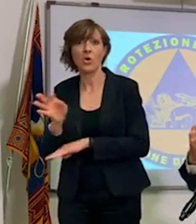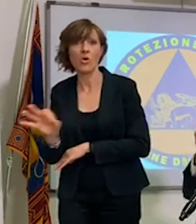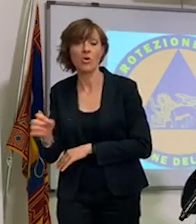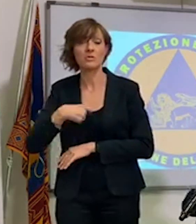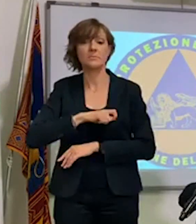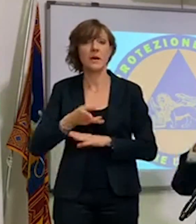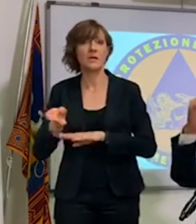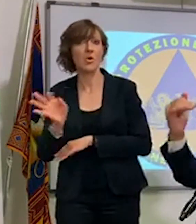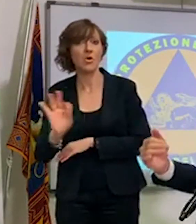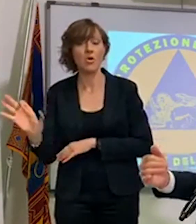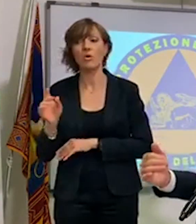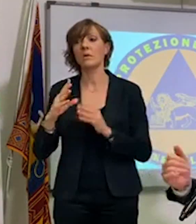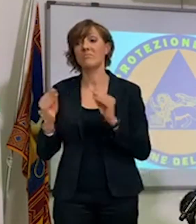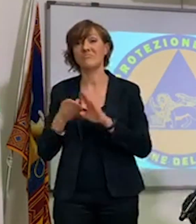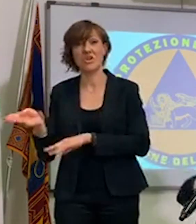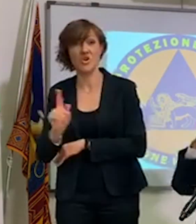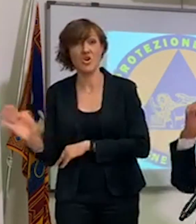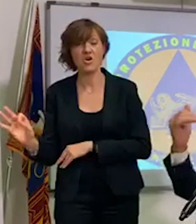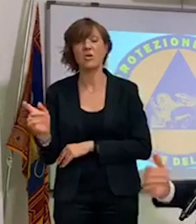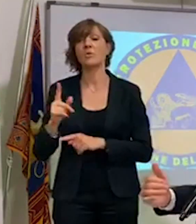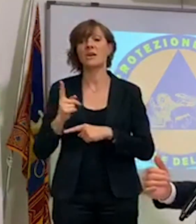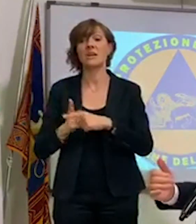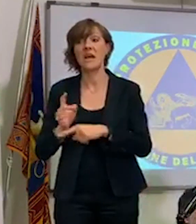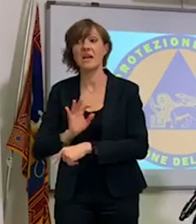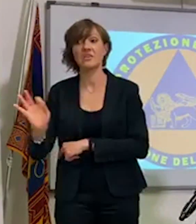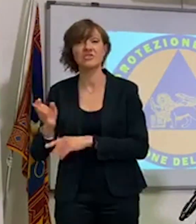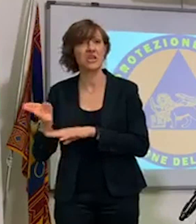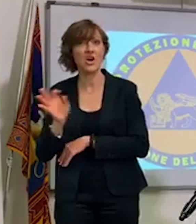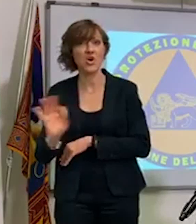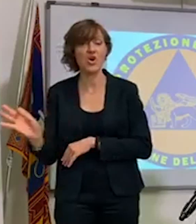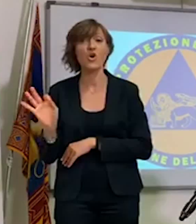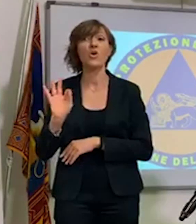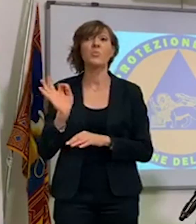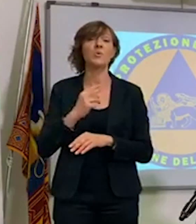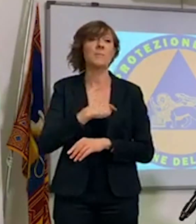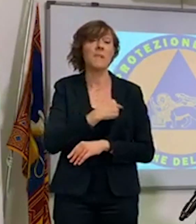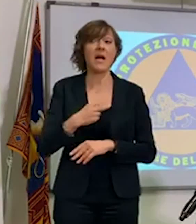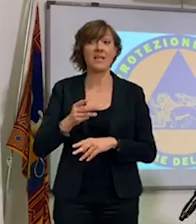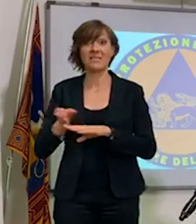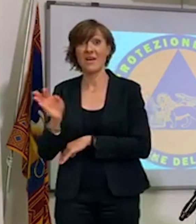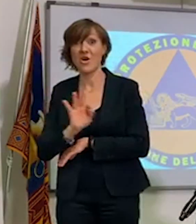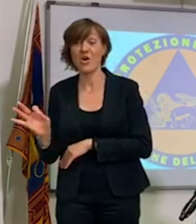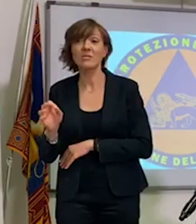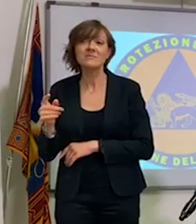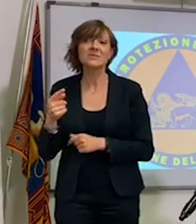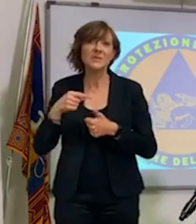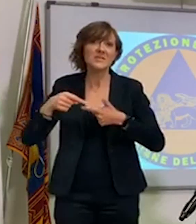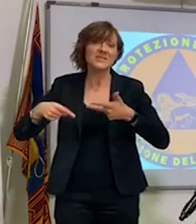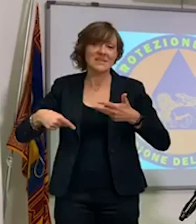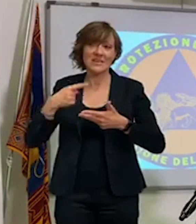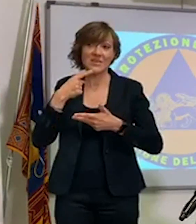andare in Romania, non andare in Grecia, non andare a Malta, vi cito tutti i paesi dei quali arrivano turisti veneti